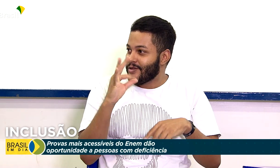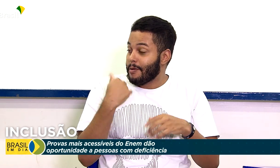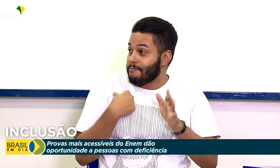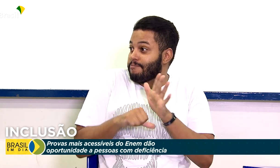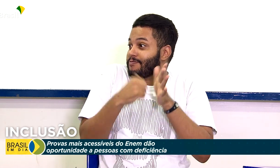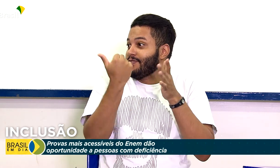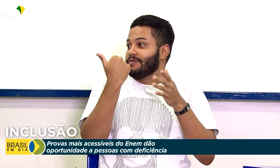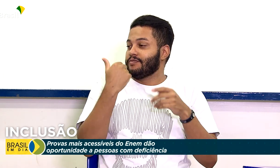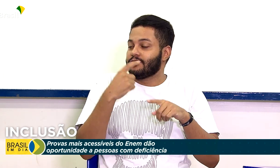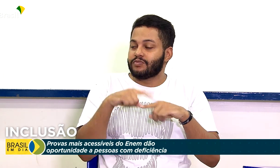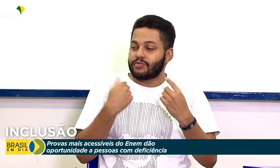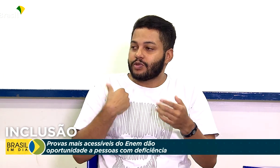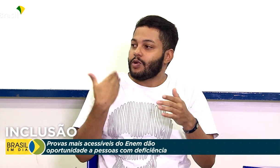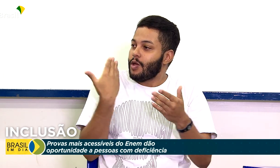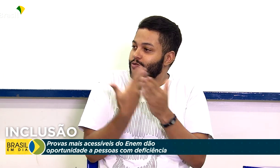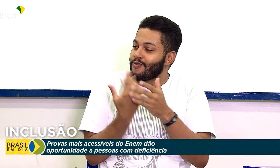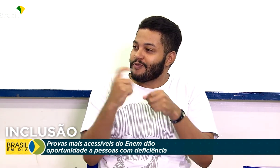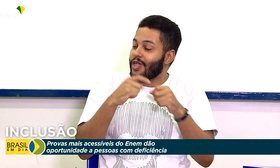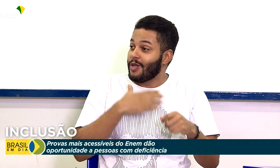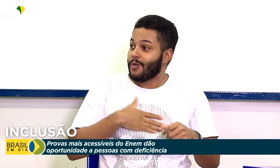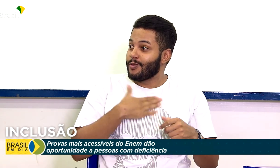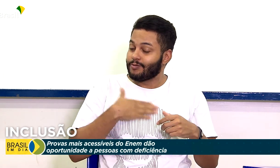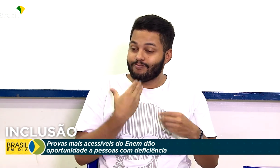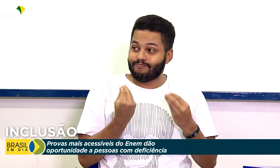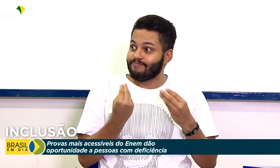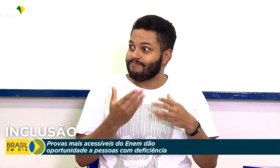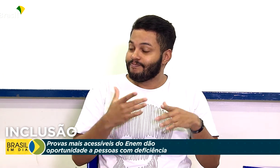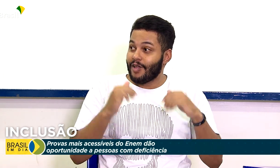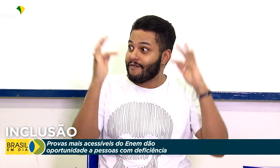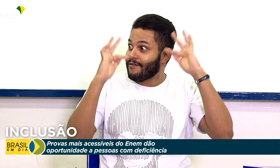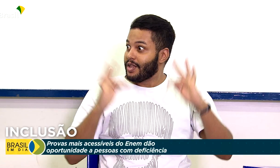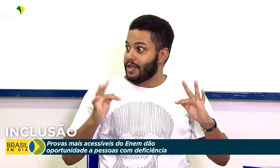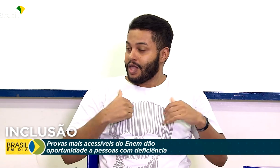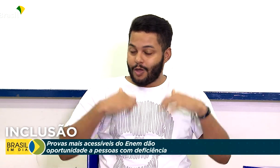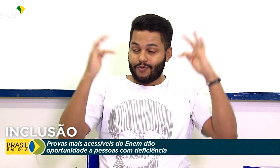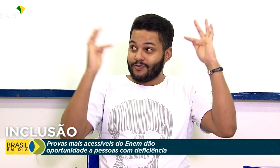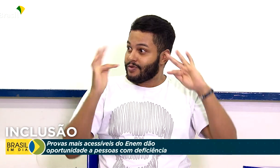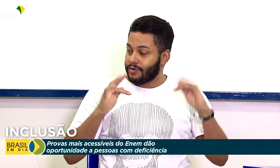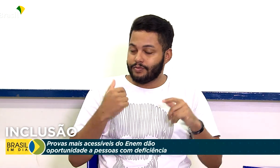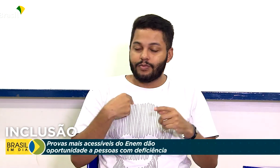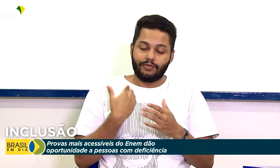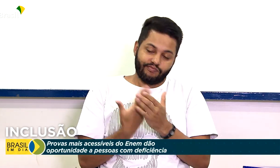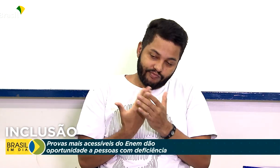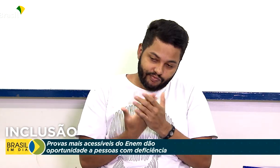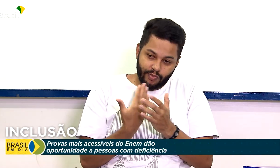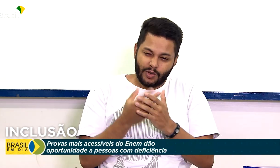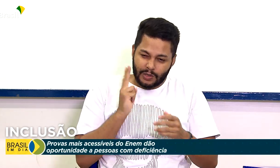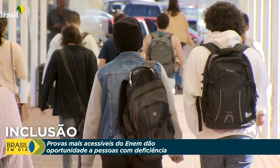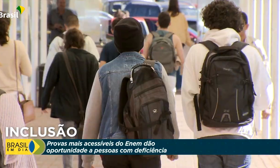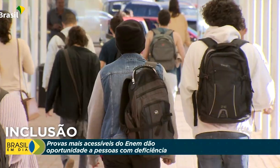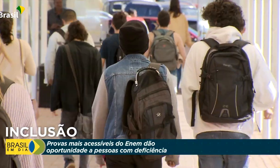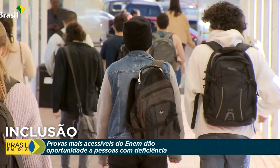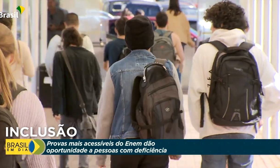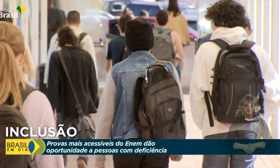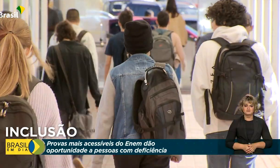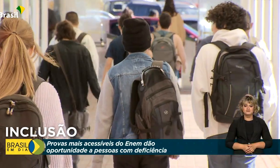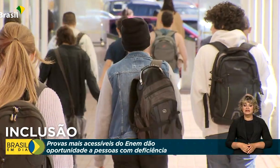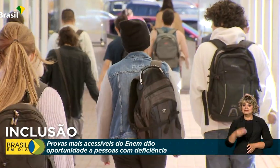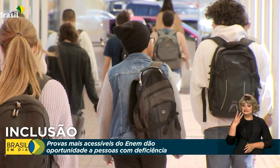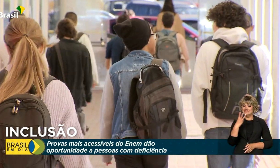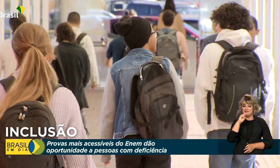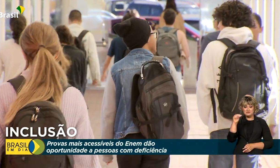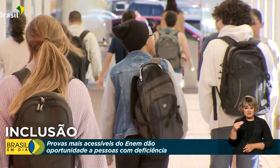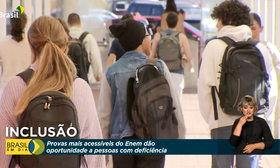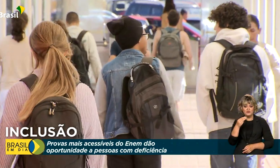retornou aos estudos, vai ser a primeira vez que eu vou ter a oportunidade. Estou gostando muito, estou muito feliz. Mais de 3